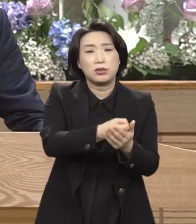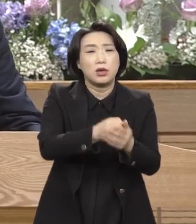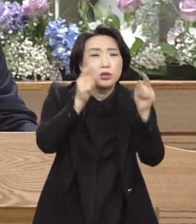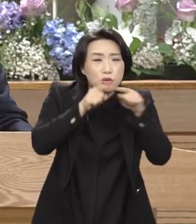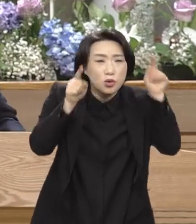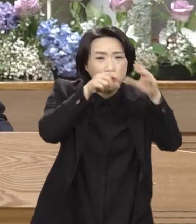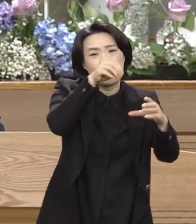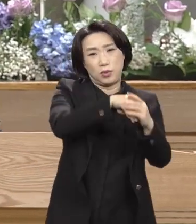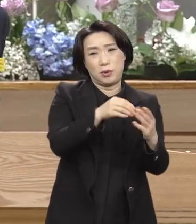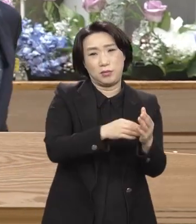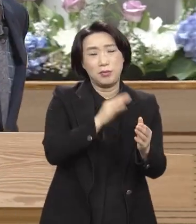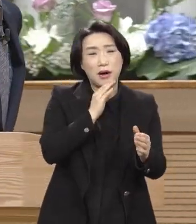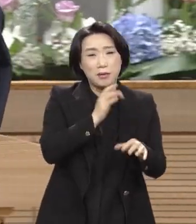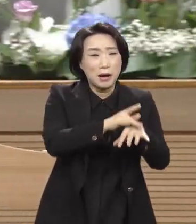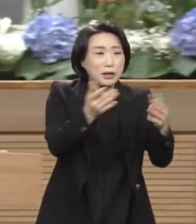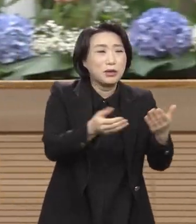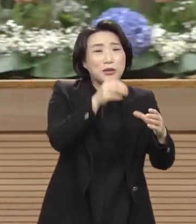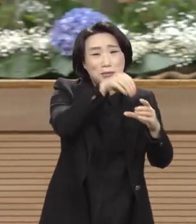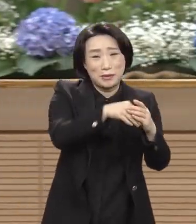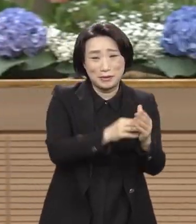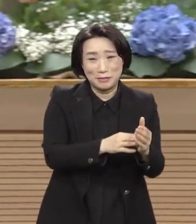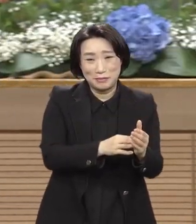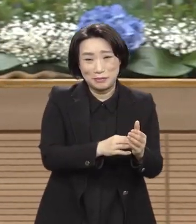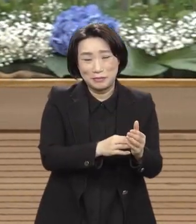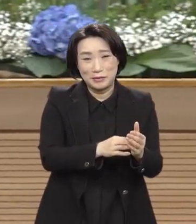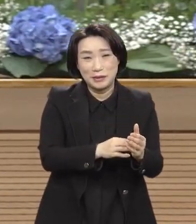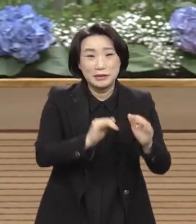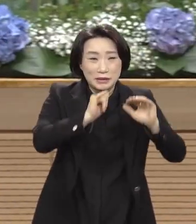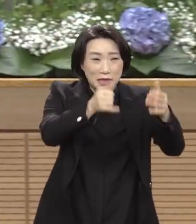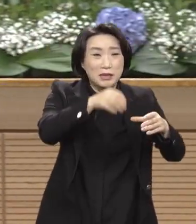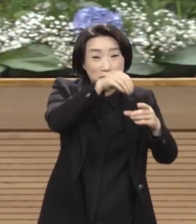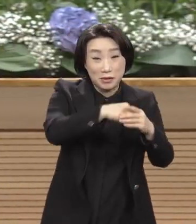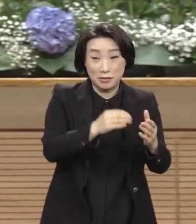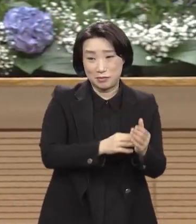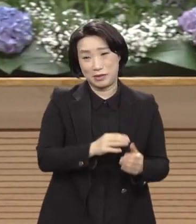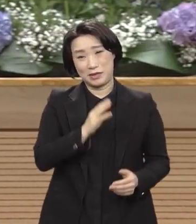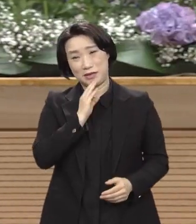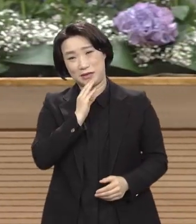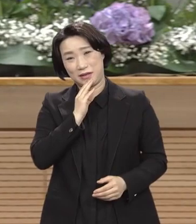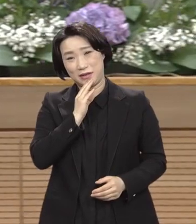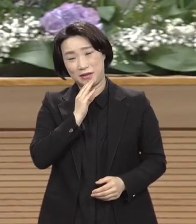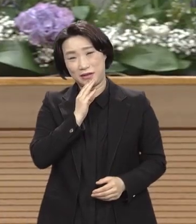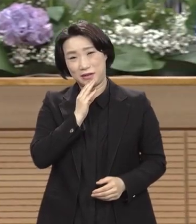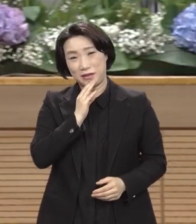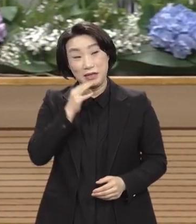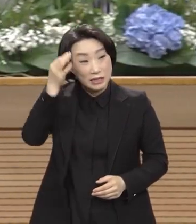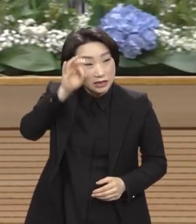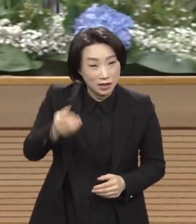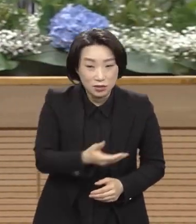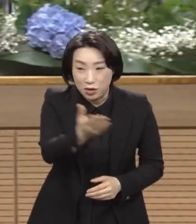마귀 역사가 들어있고 세상이 들어있다 이 말이오 인정하면 아멘합시다